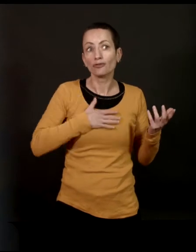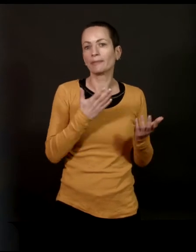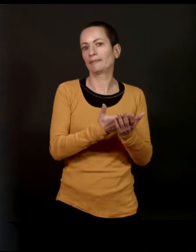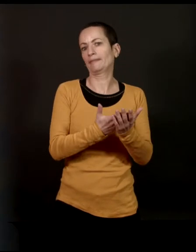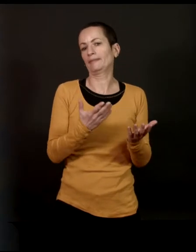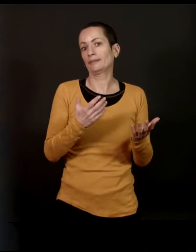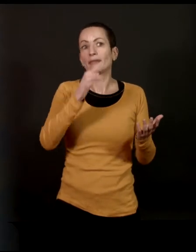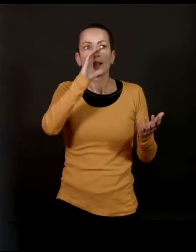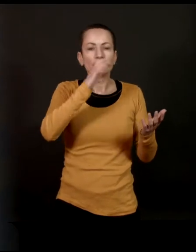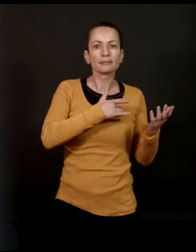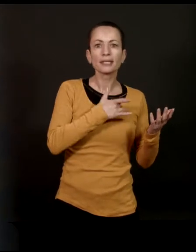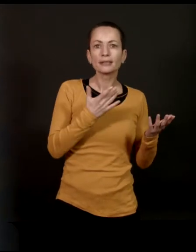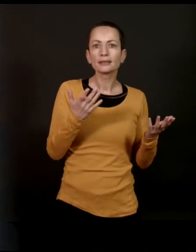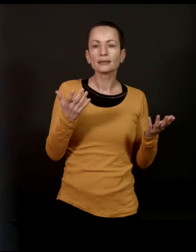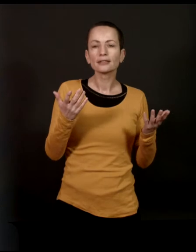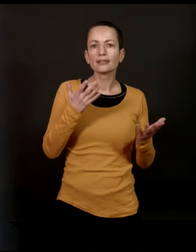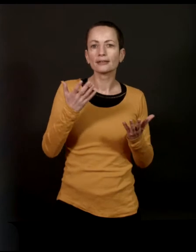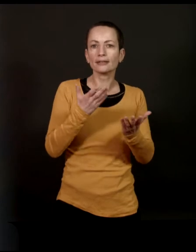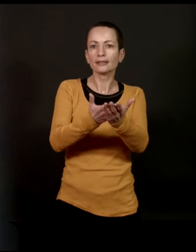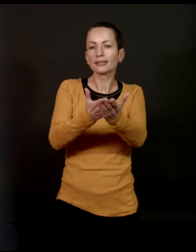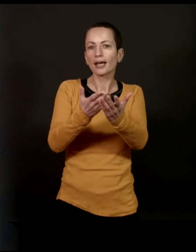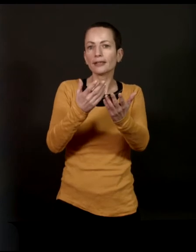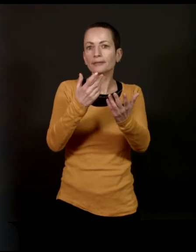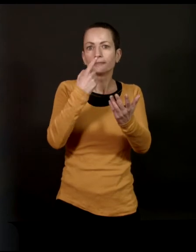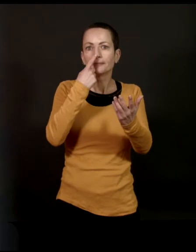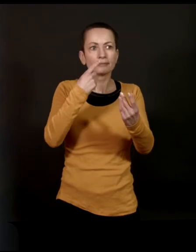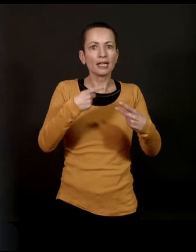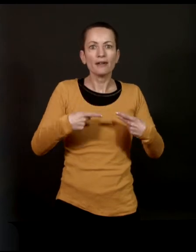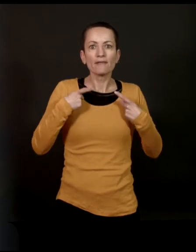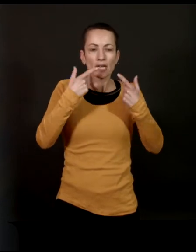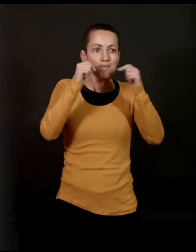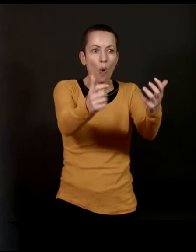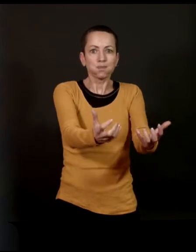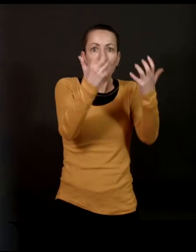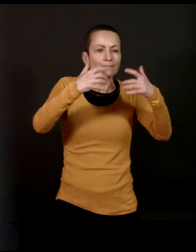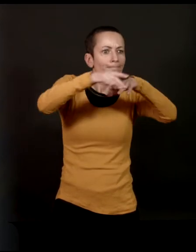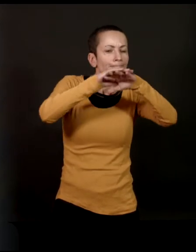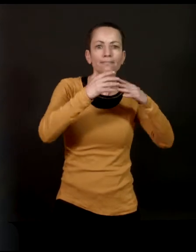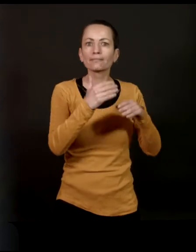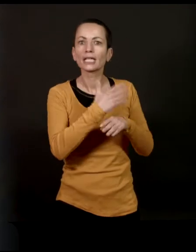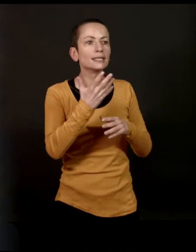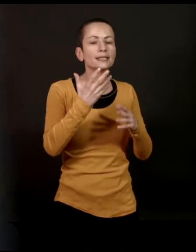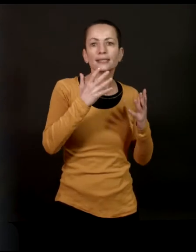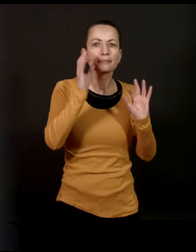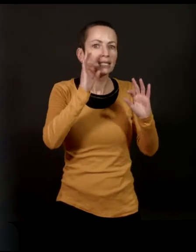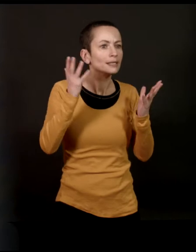J'aime ça, ça m'intéresse, je trouve que c'est là où la vie émerge, bouillonne, on ne sait pas ce qui est en train de se passer, mais ça se passe.